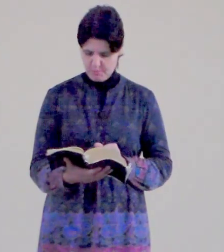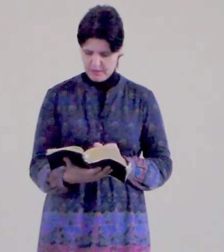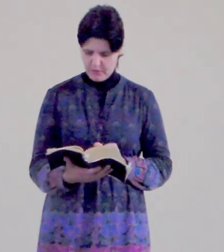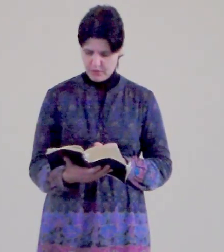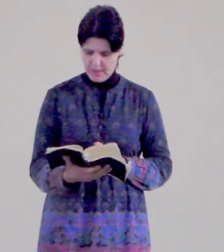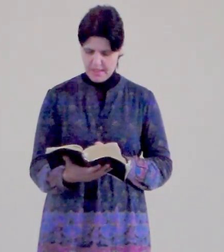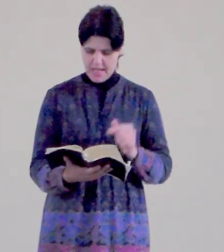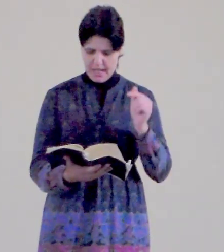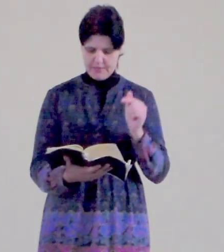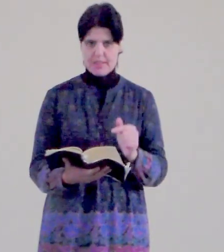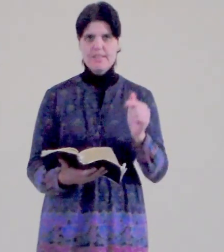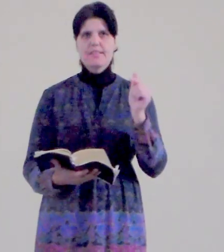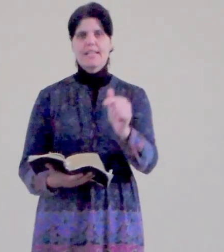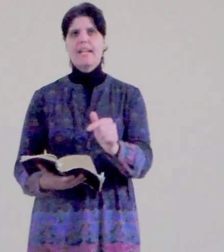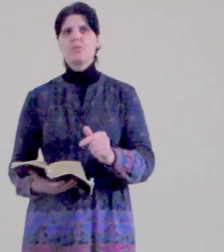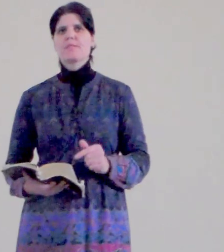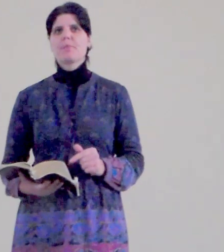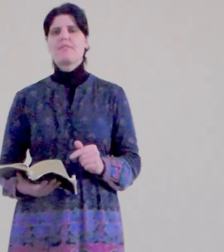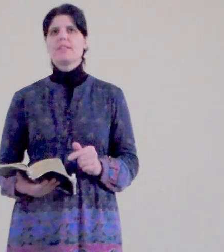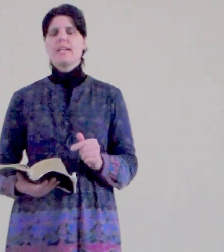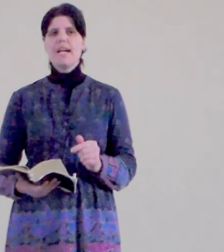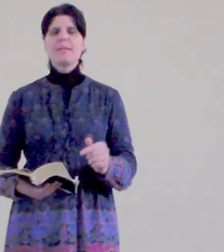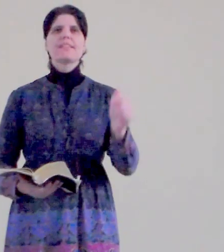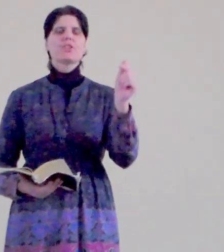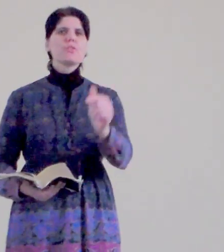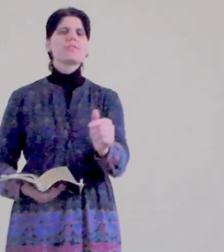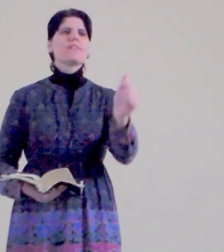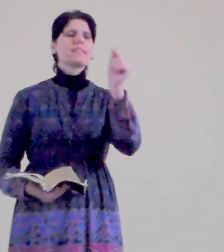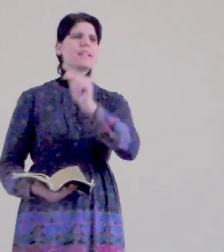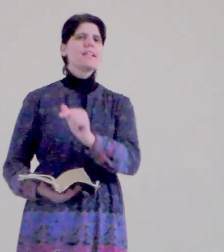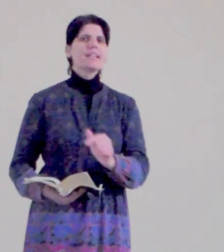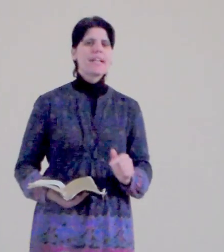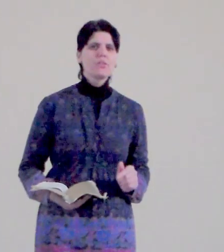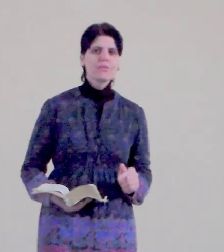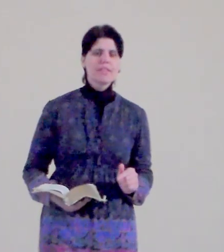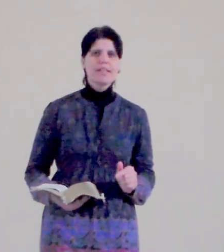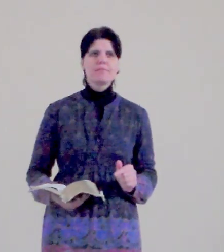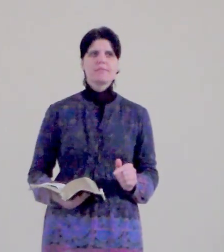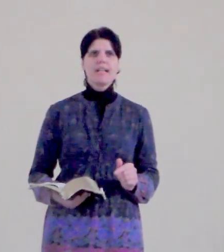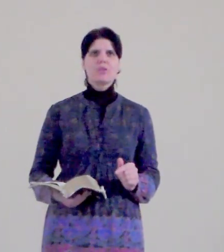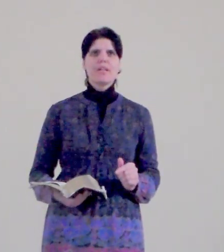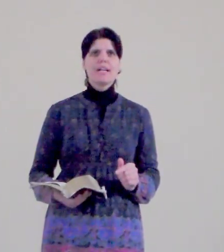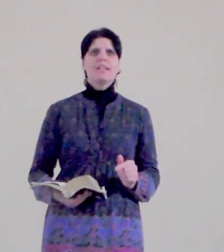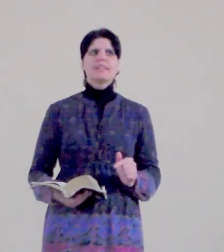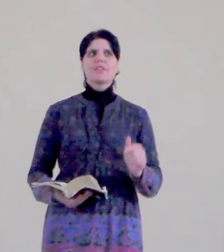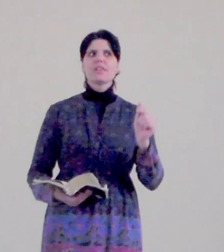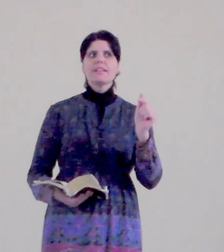špatností, ale vždycky se raduje z pravdy. Amen, takže dostávaj se k radosti, haleluja, takže